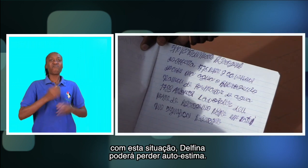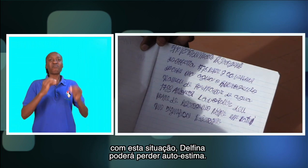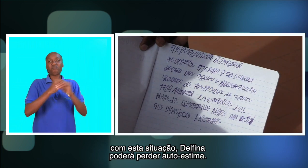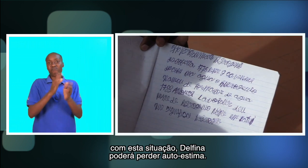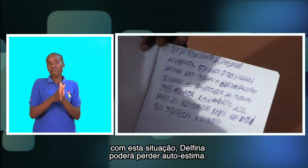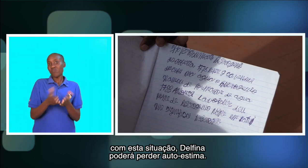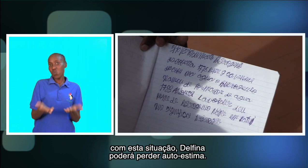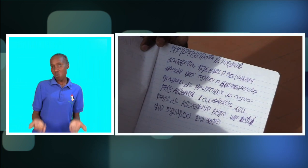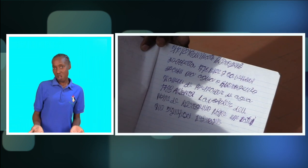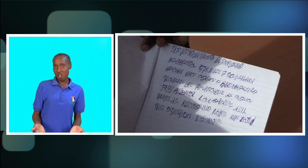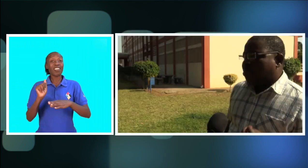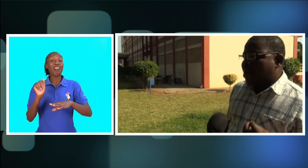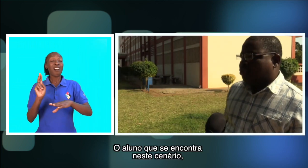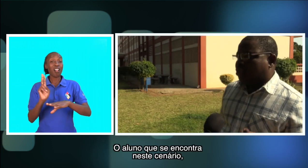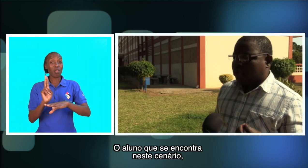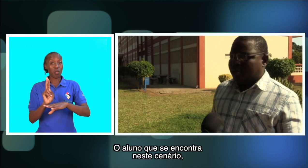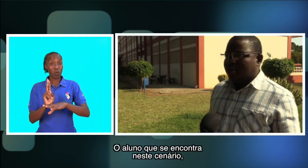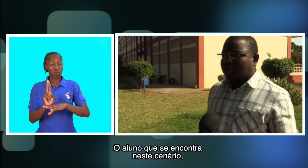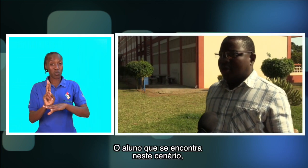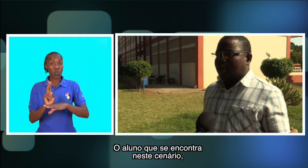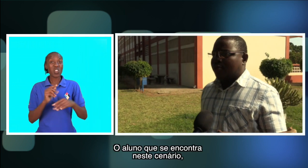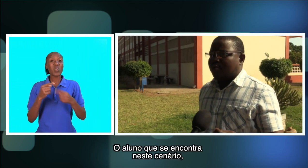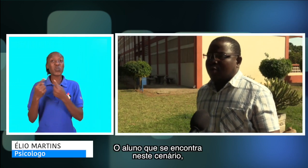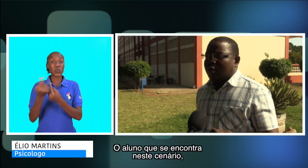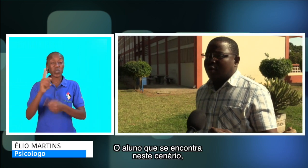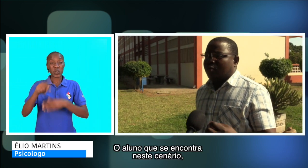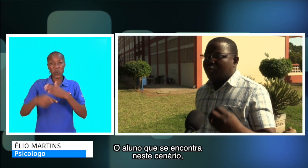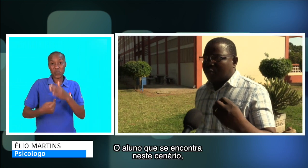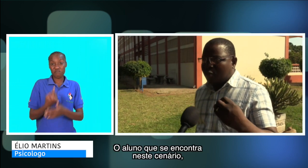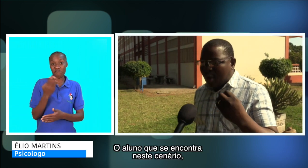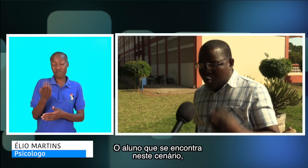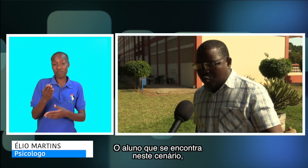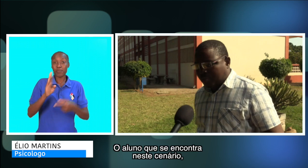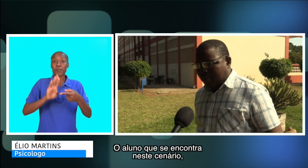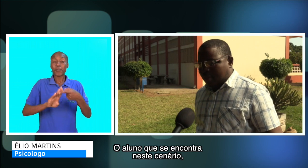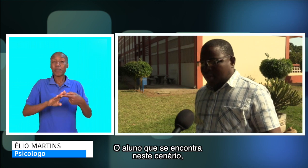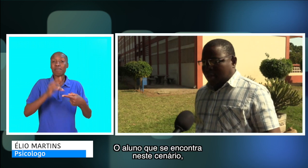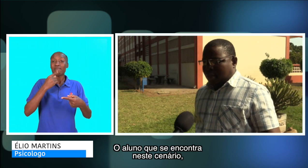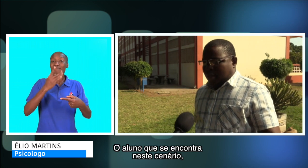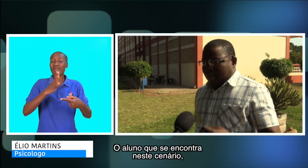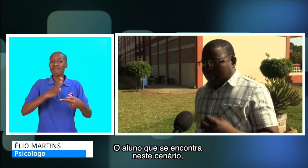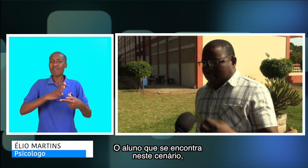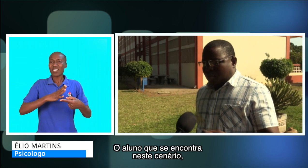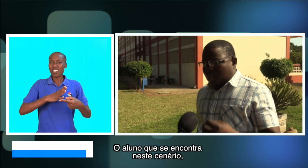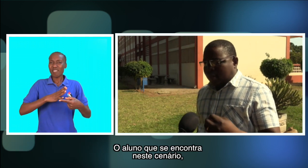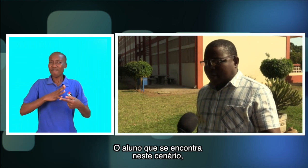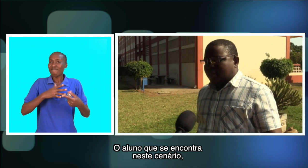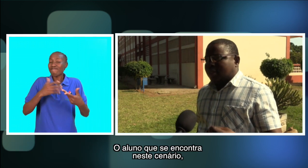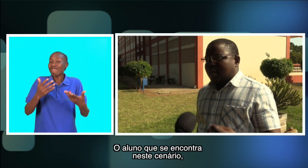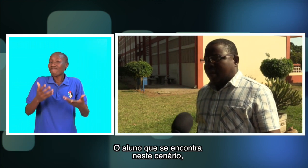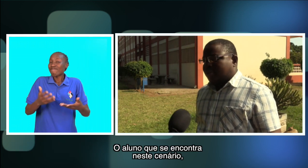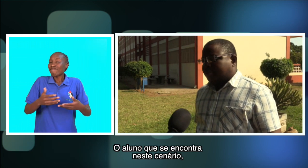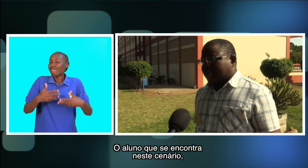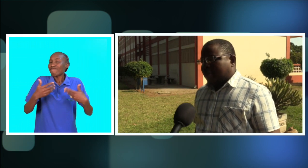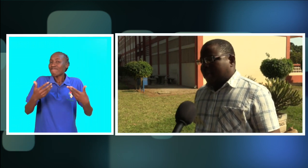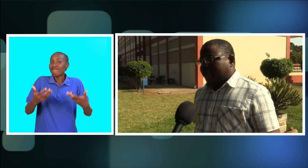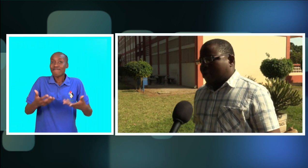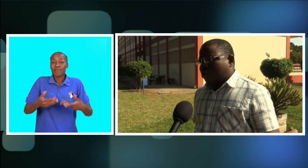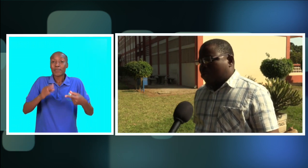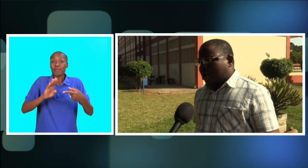autoestima. Naturalmente, o aluno que se encontra neste cenário, ele fica com